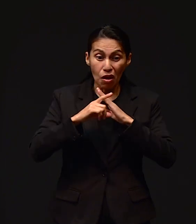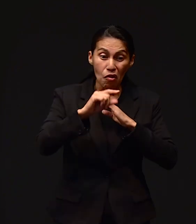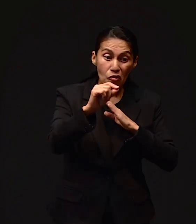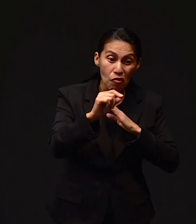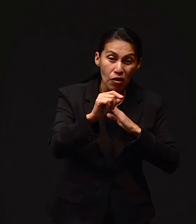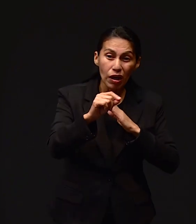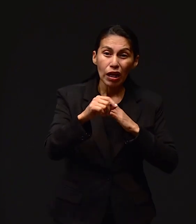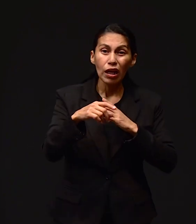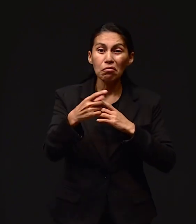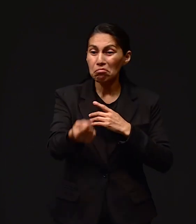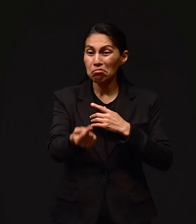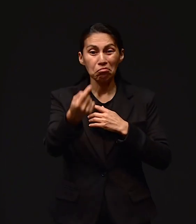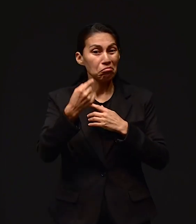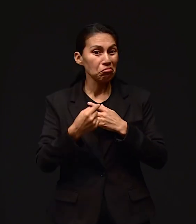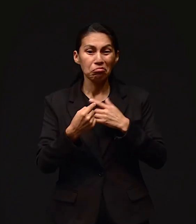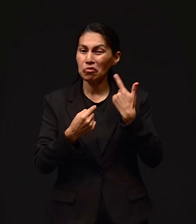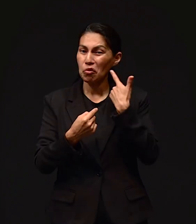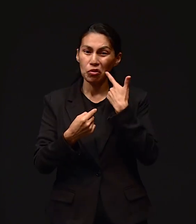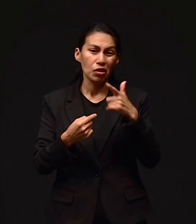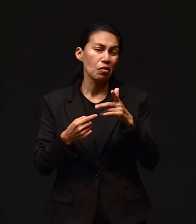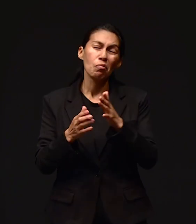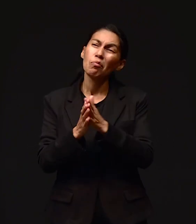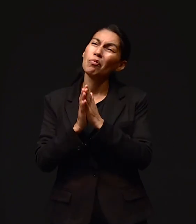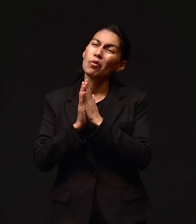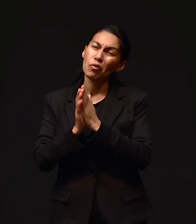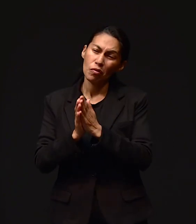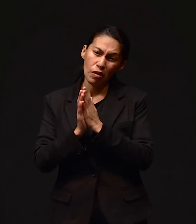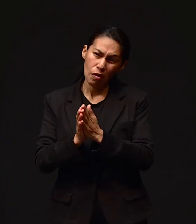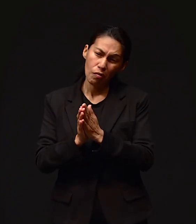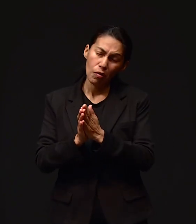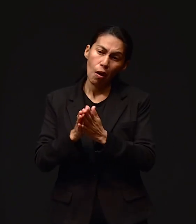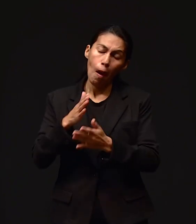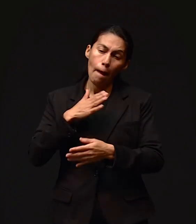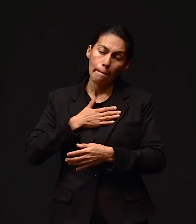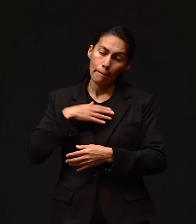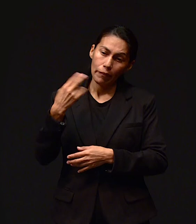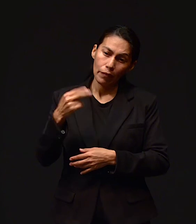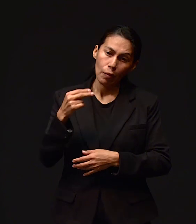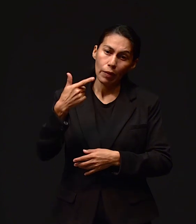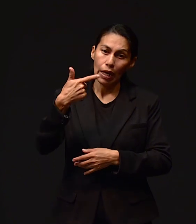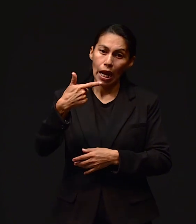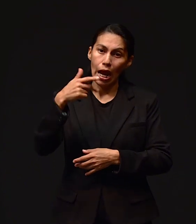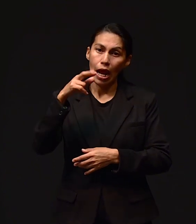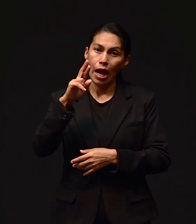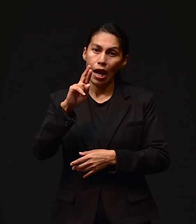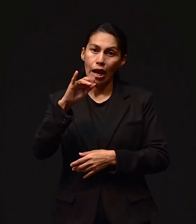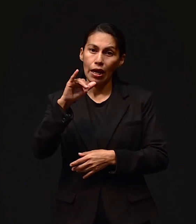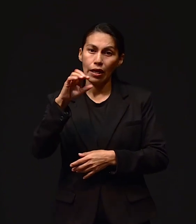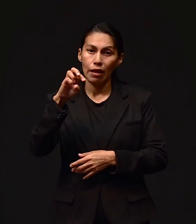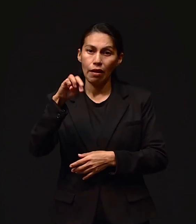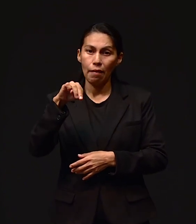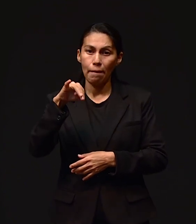Necesito que me apoyen con sus oraciones Se los voy a agradecer Soy Grimilda